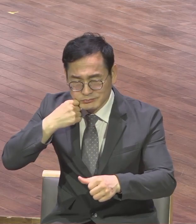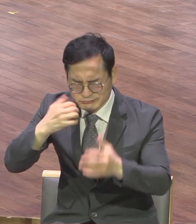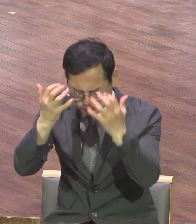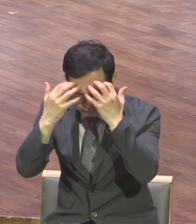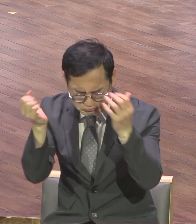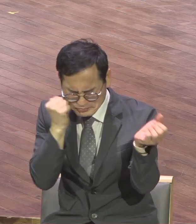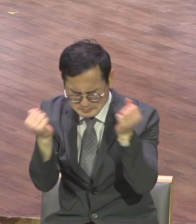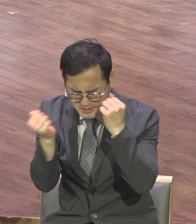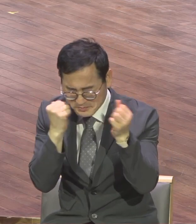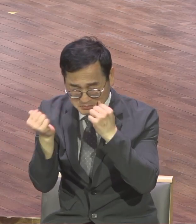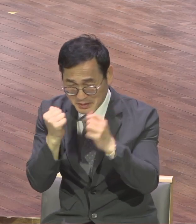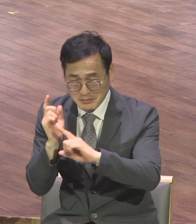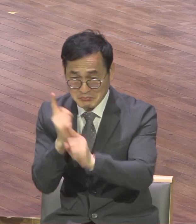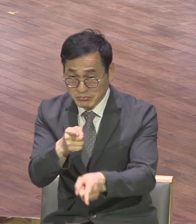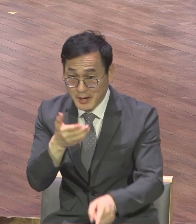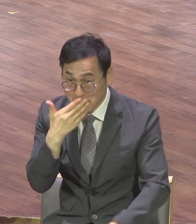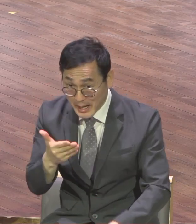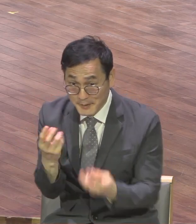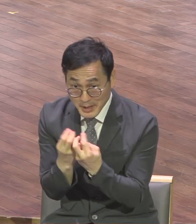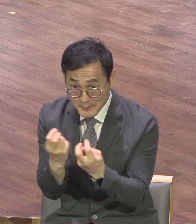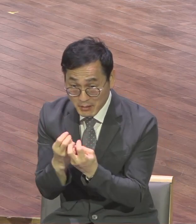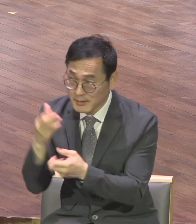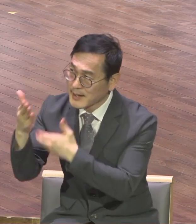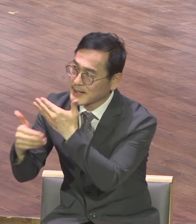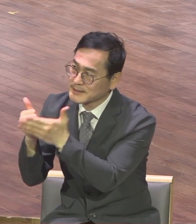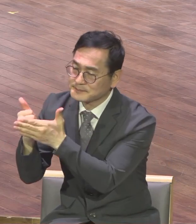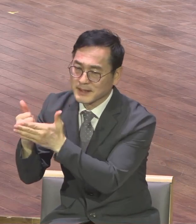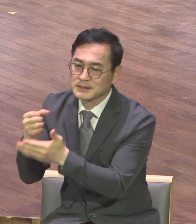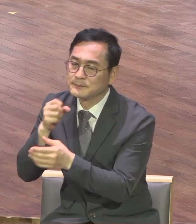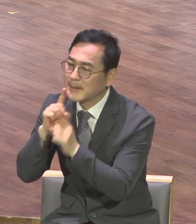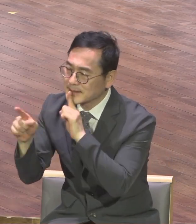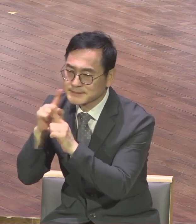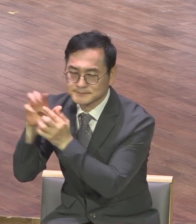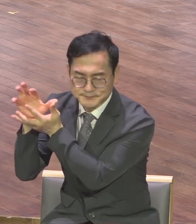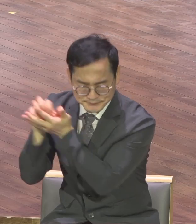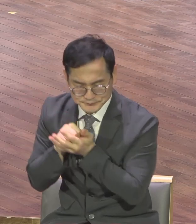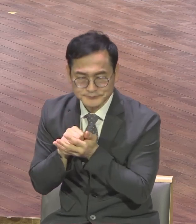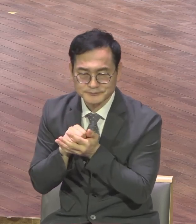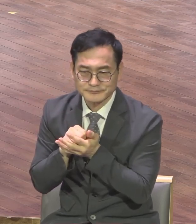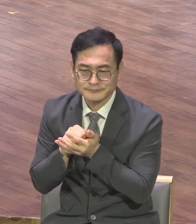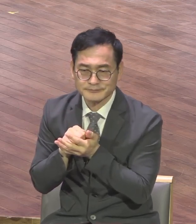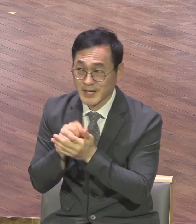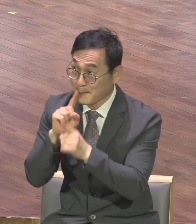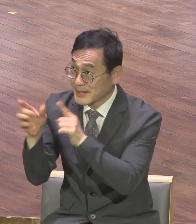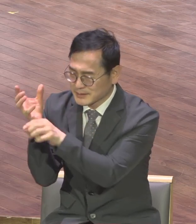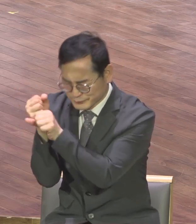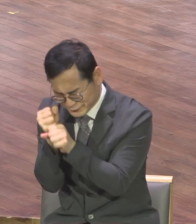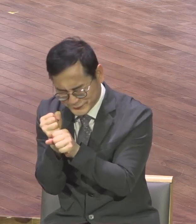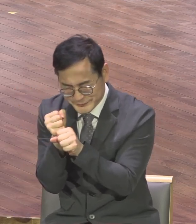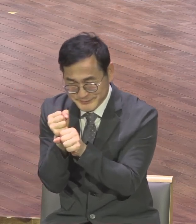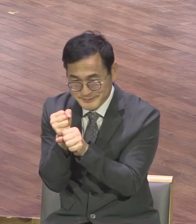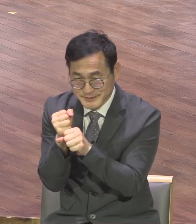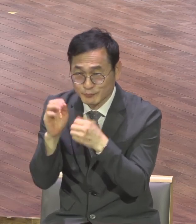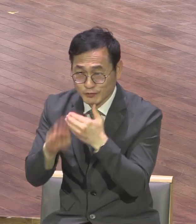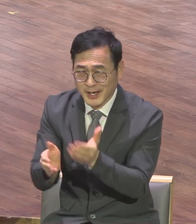믿음의 절대 망대가 세워지기 바랍니다 바울은 말씀을 붙잡은 후에 마치 큰 파도 속에서